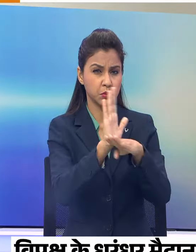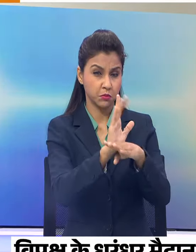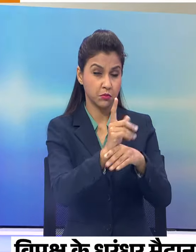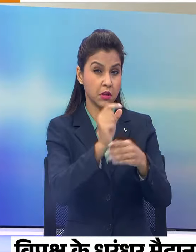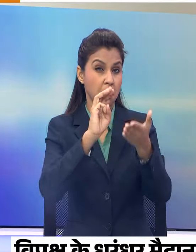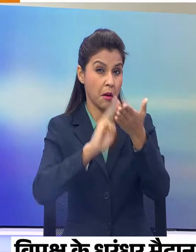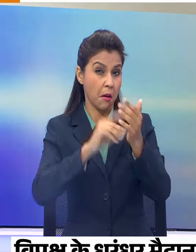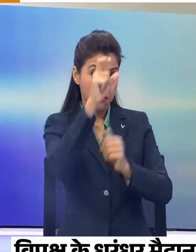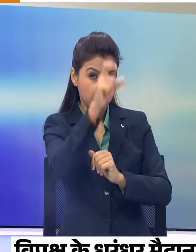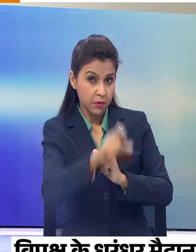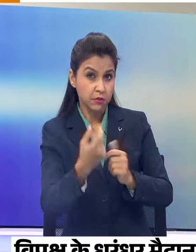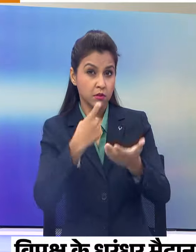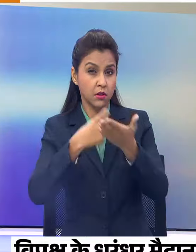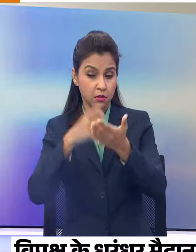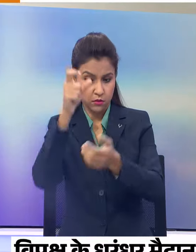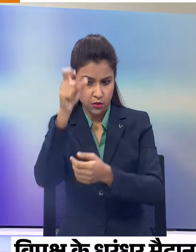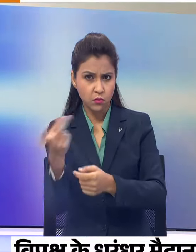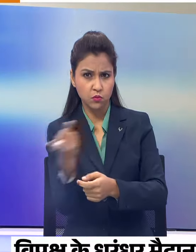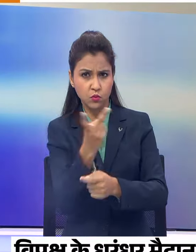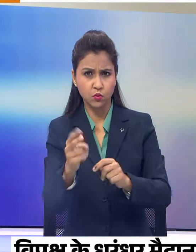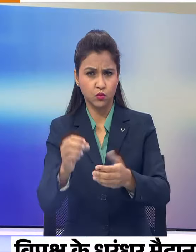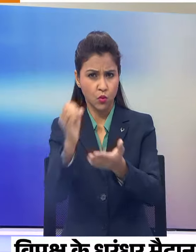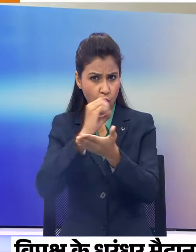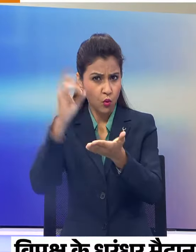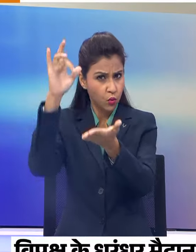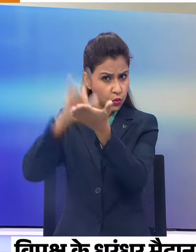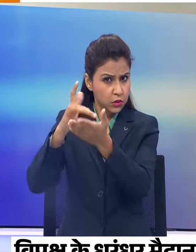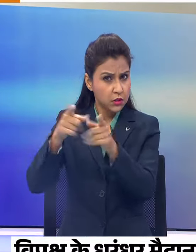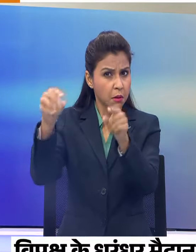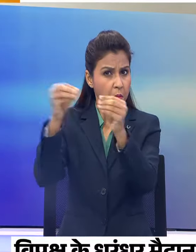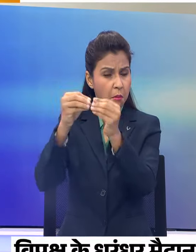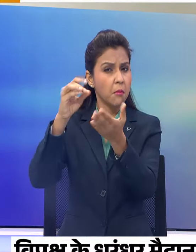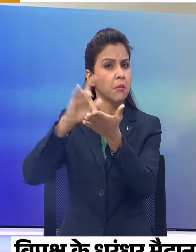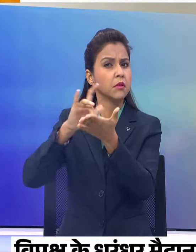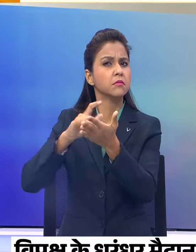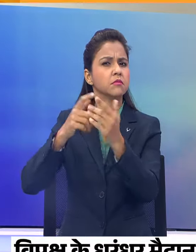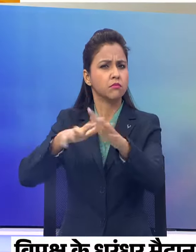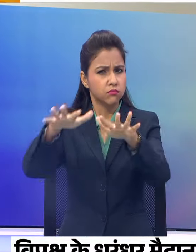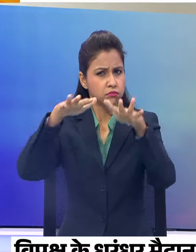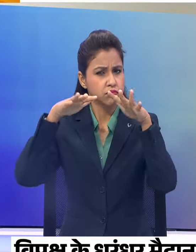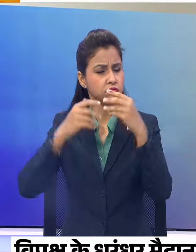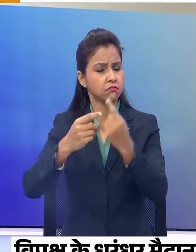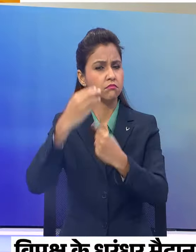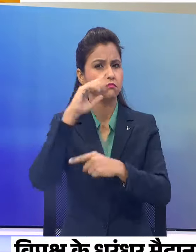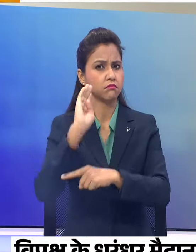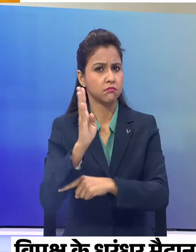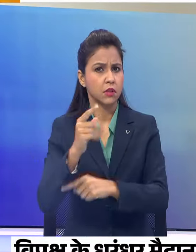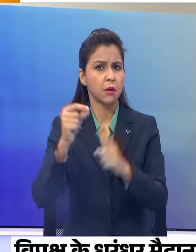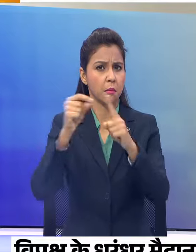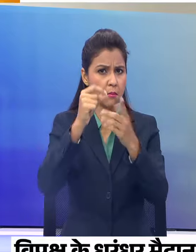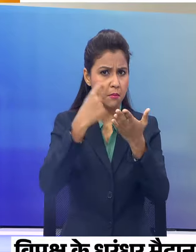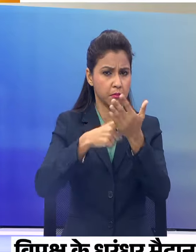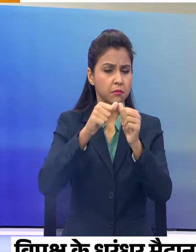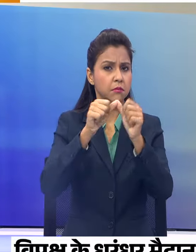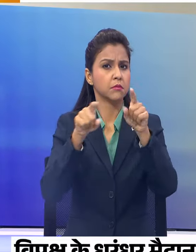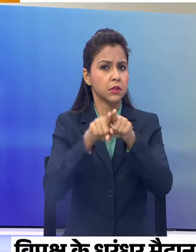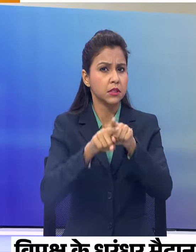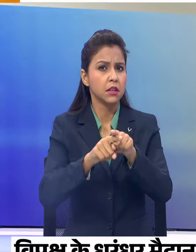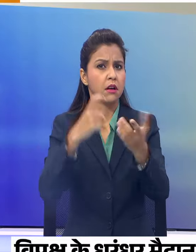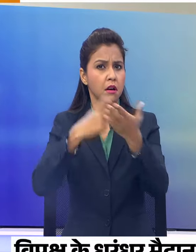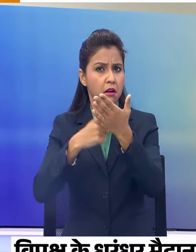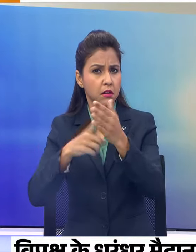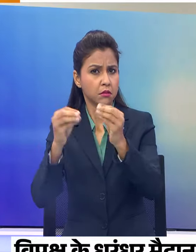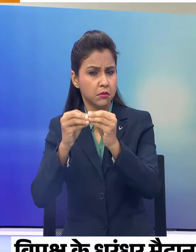राजेपाल ने किया पातकारीन गारजुन खटगे और राहुल गांधी उडिशा के बाला सौर में करेंगे चुनार प्रचार पतनास सहाय पातली पुत्रों और आरा में भी होगी राहुल की